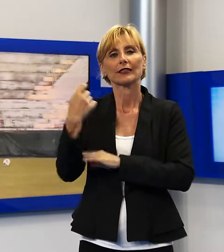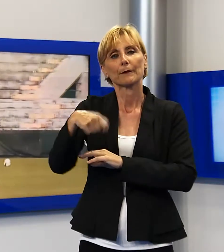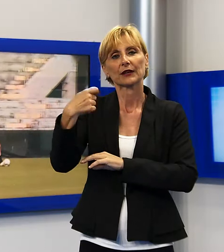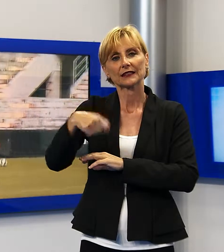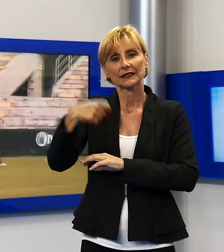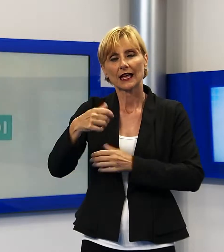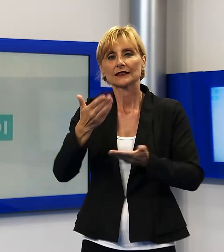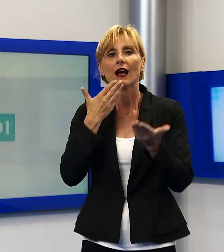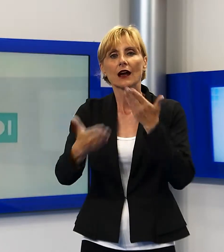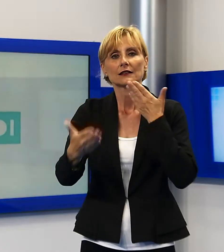altre cariche.